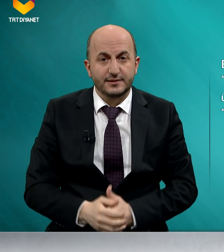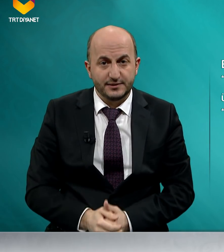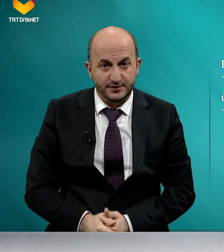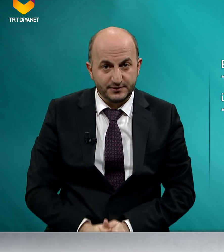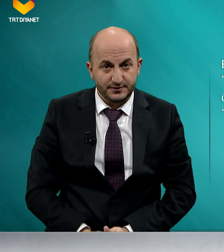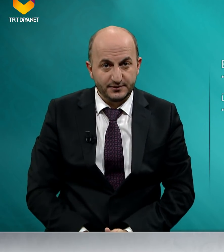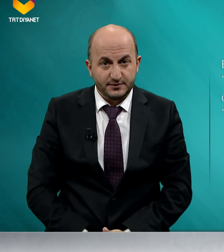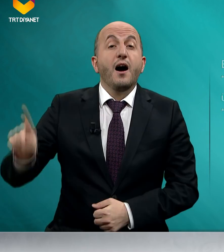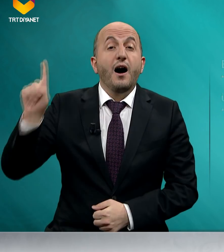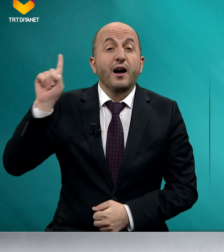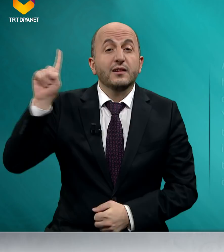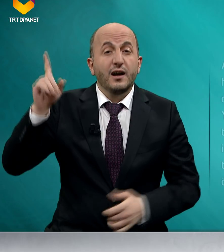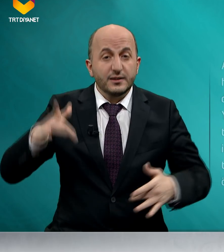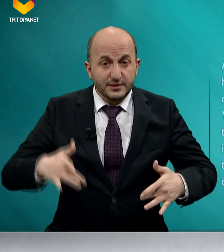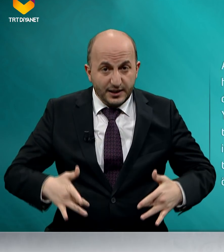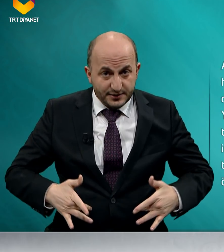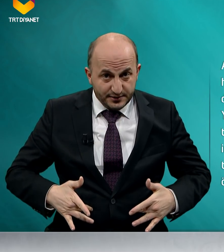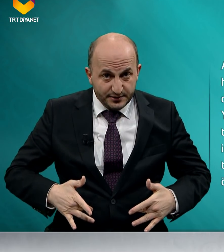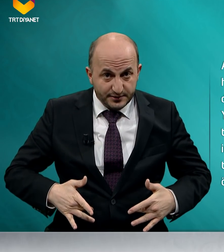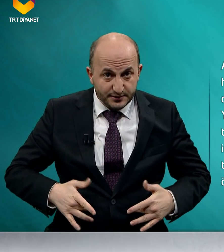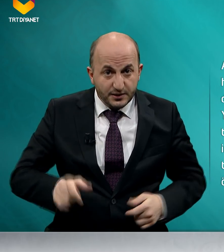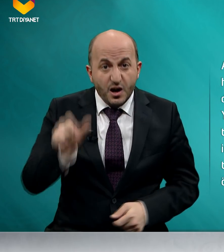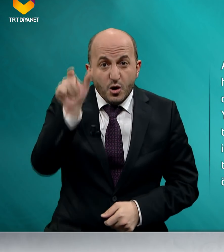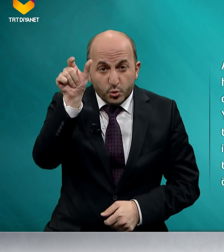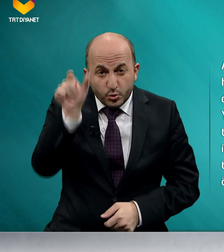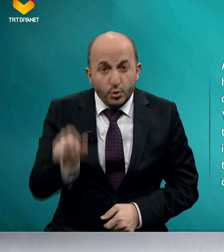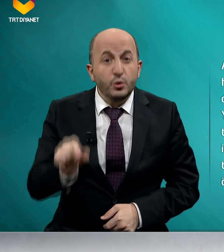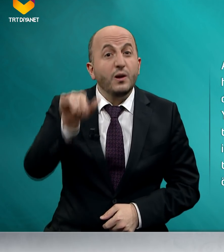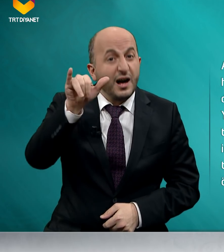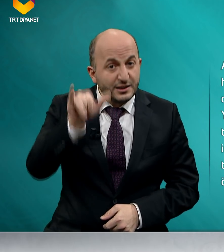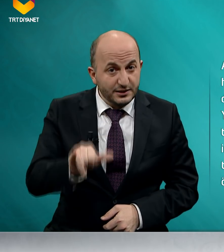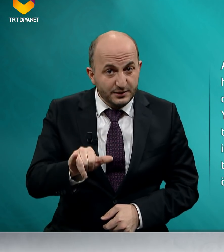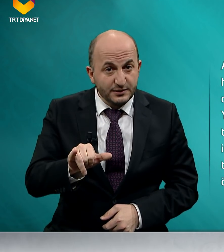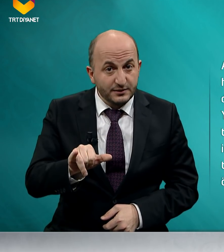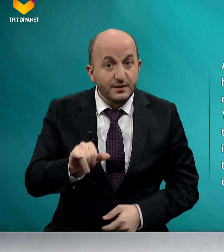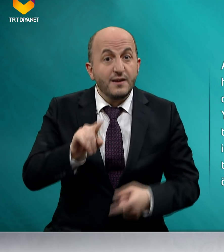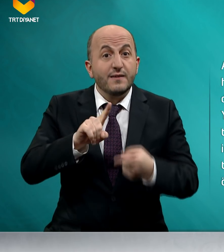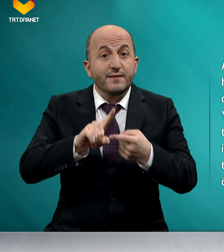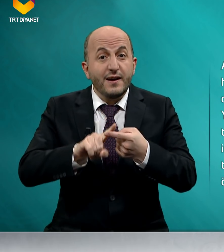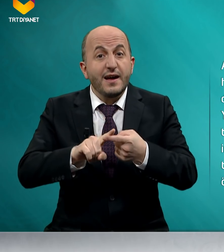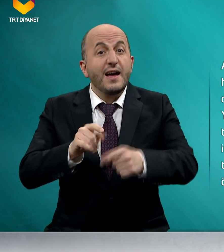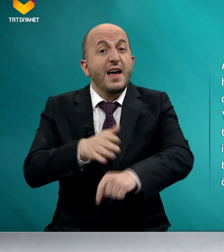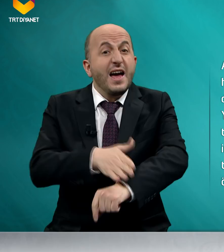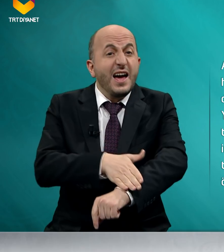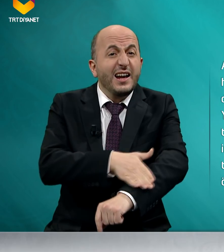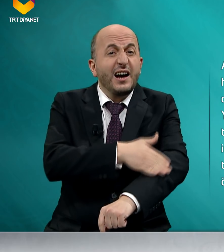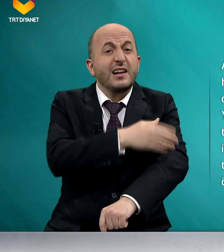Allah rızasının kul hakkının ve helal